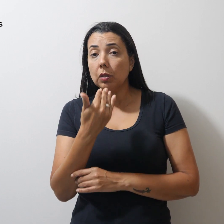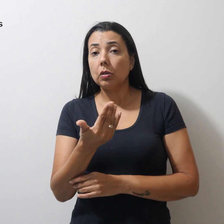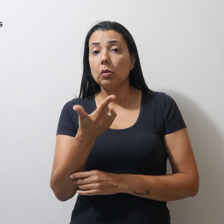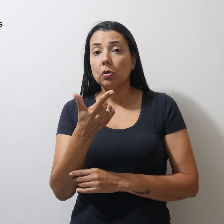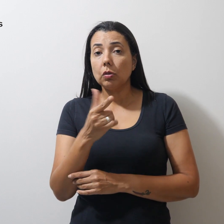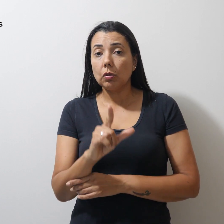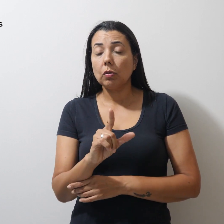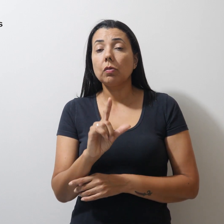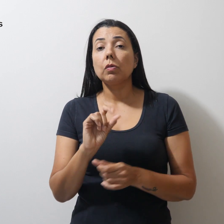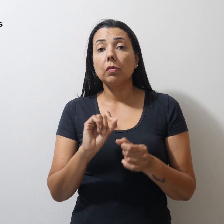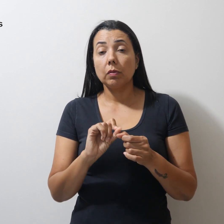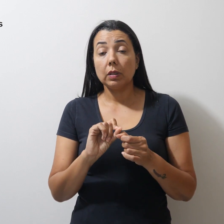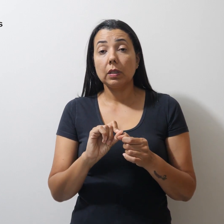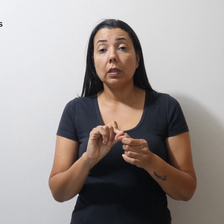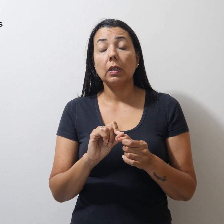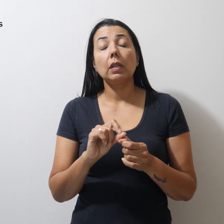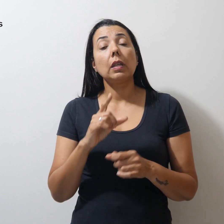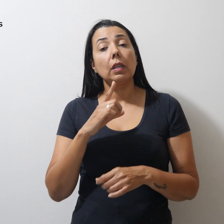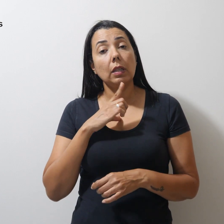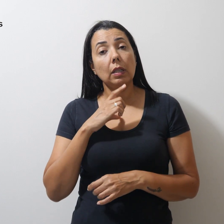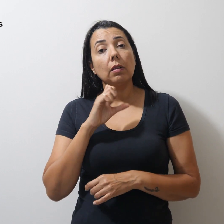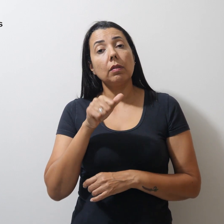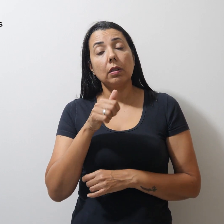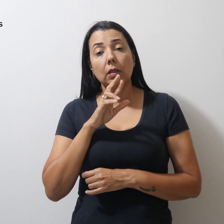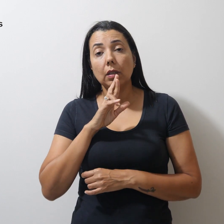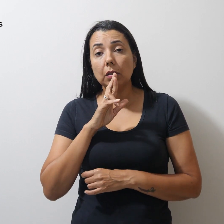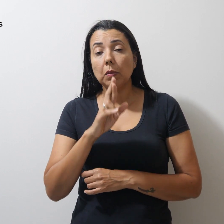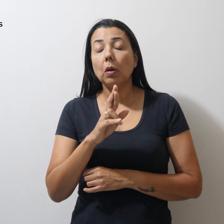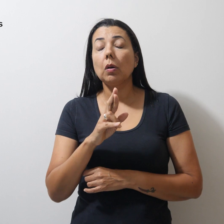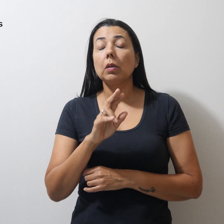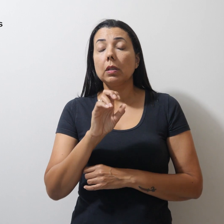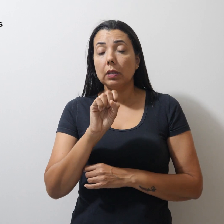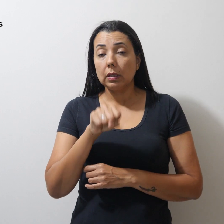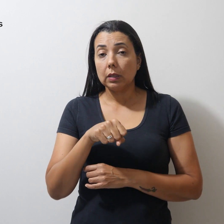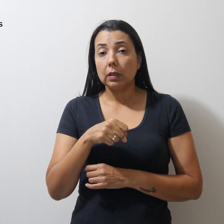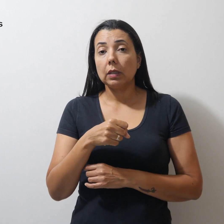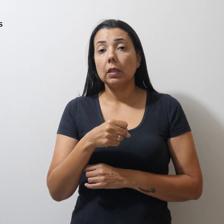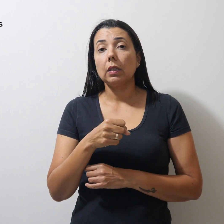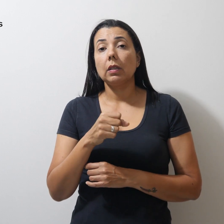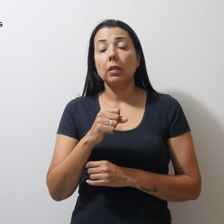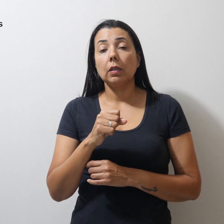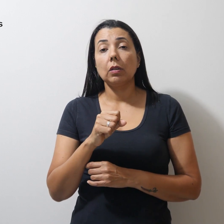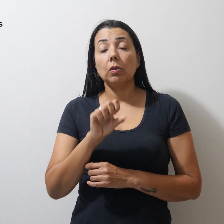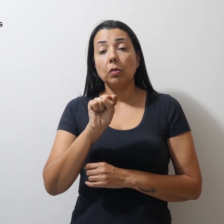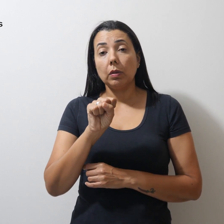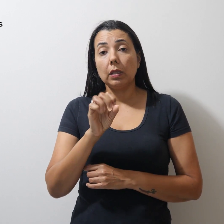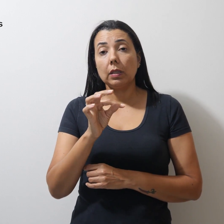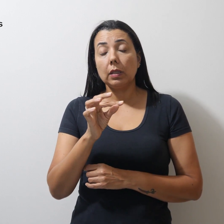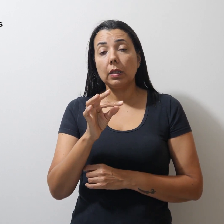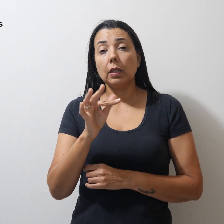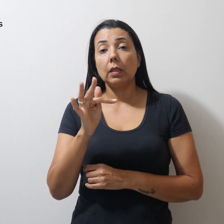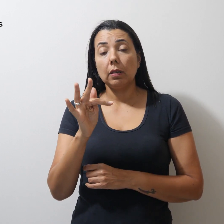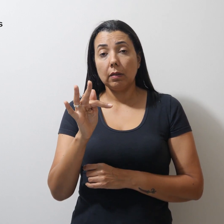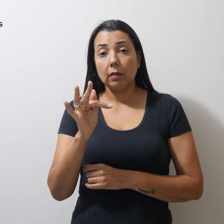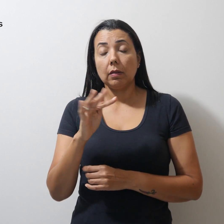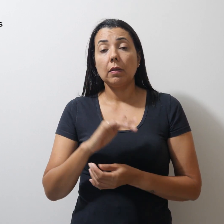execução e obteve resultado favorável no Superior Tribunal de Justiça. O